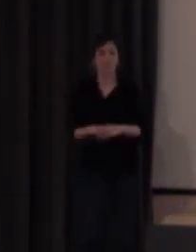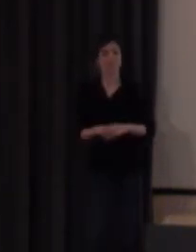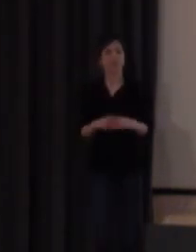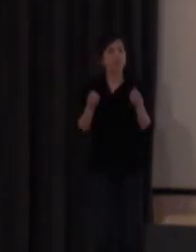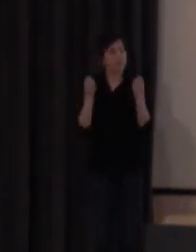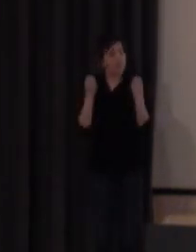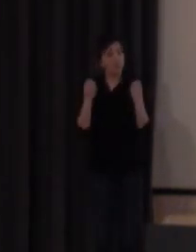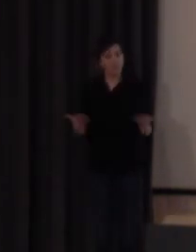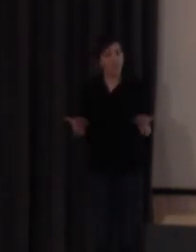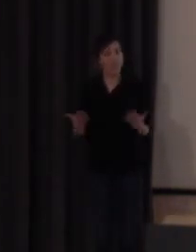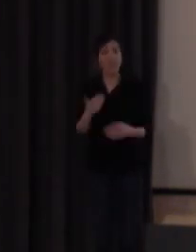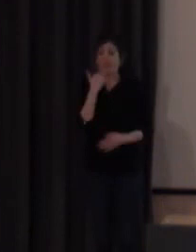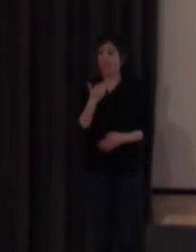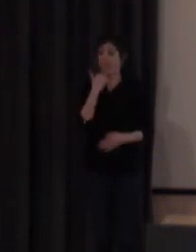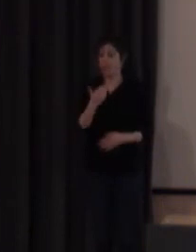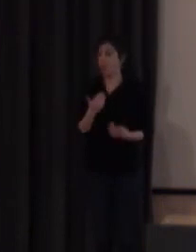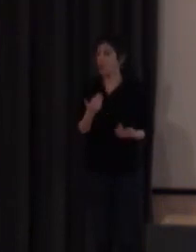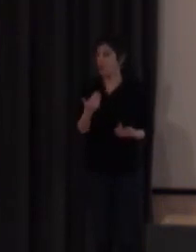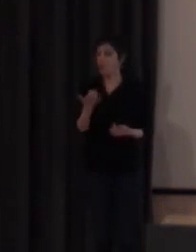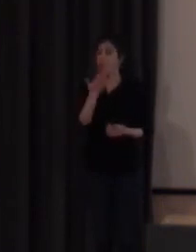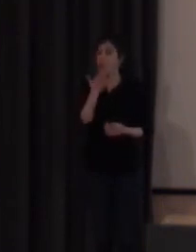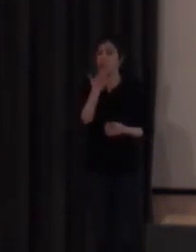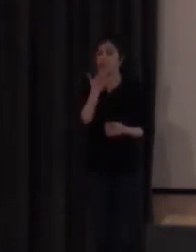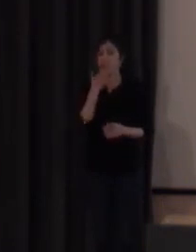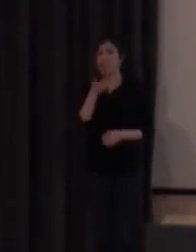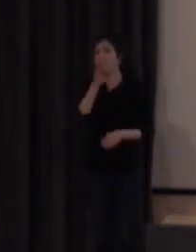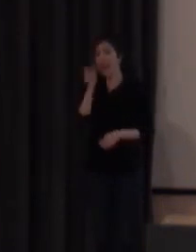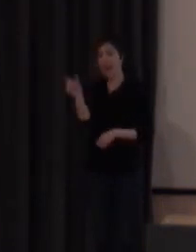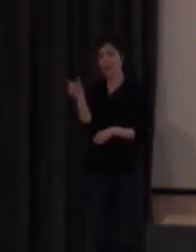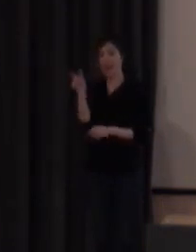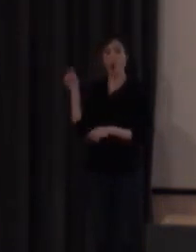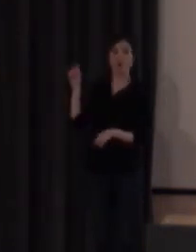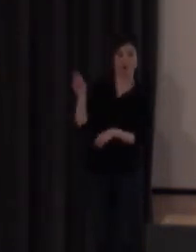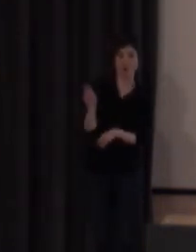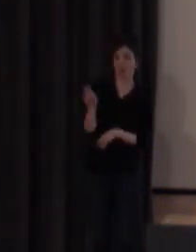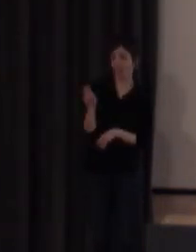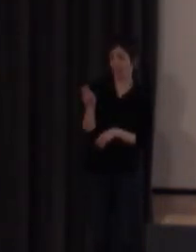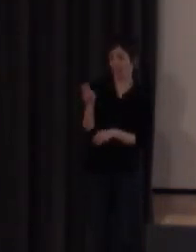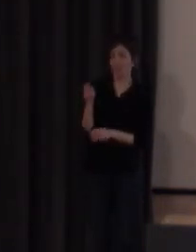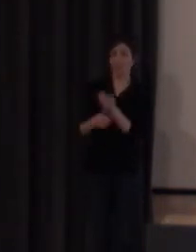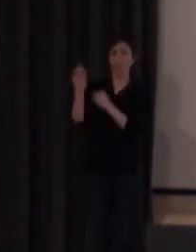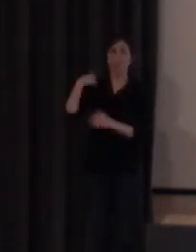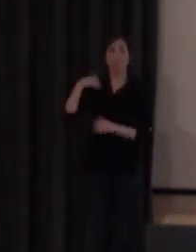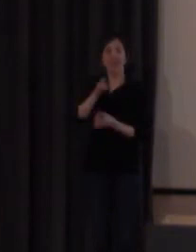Bueno, se sabe, si recurrimos al étimo griego,